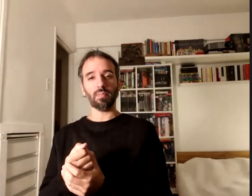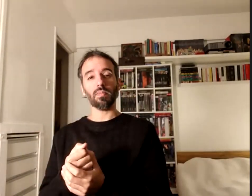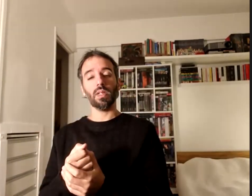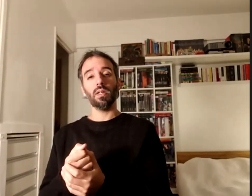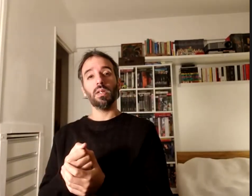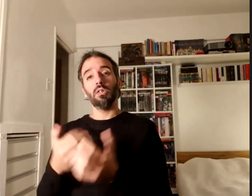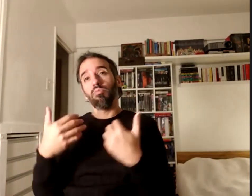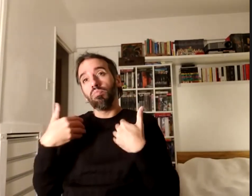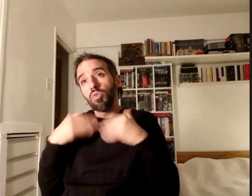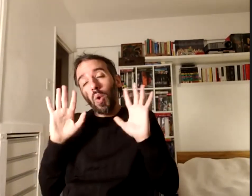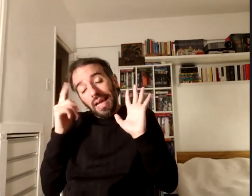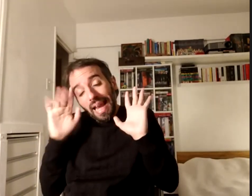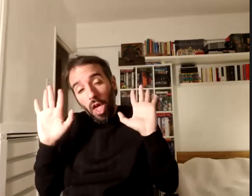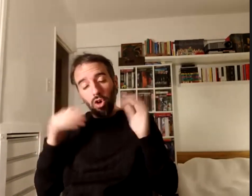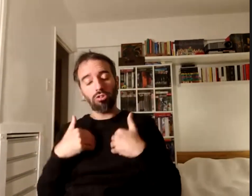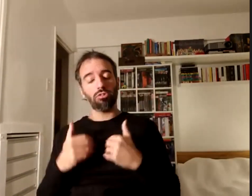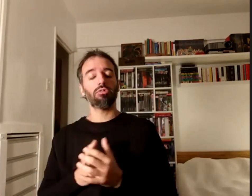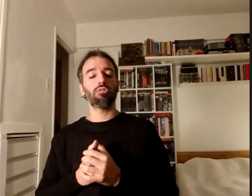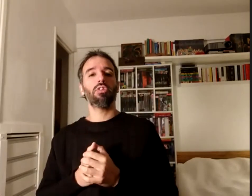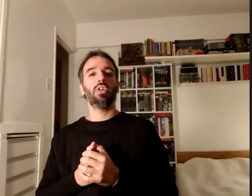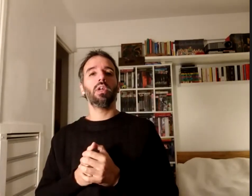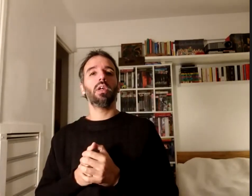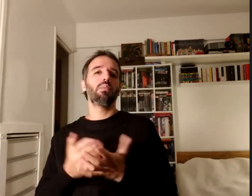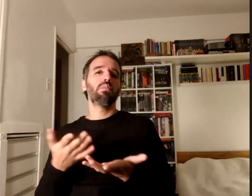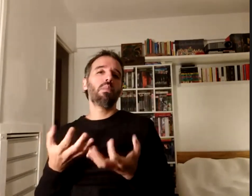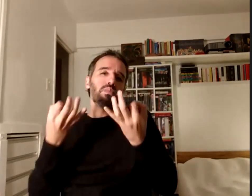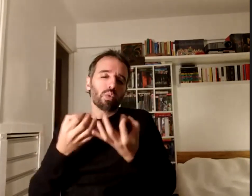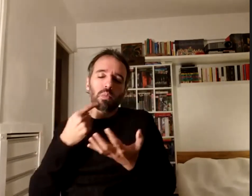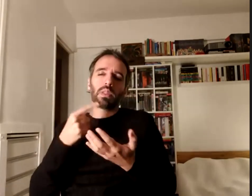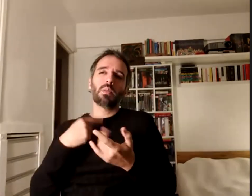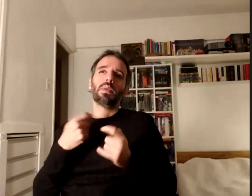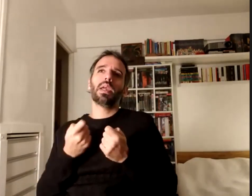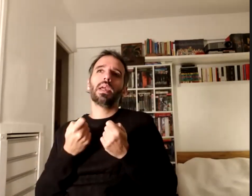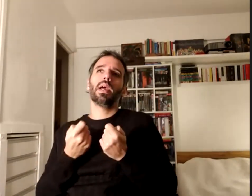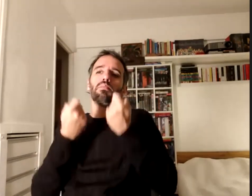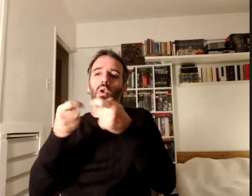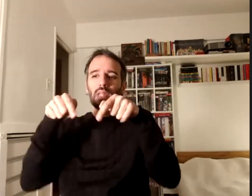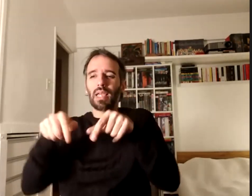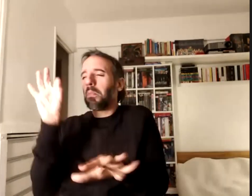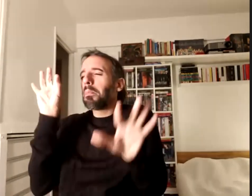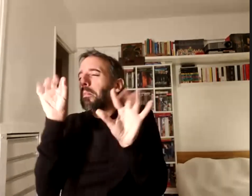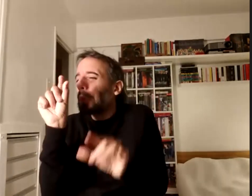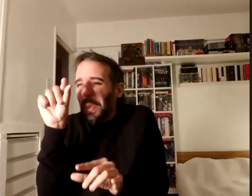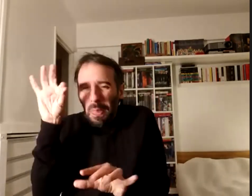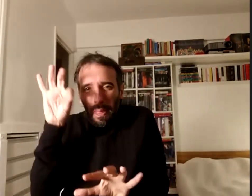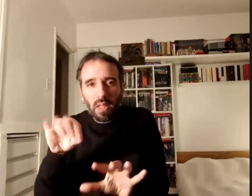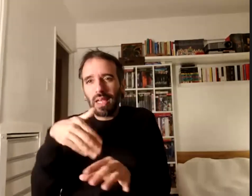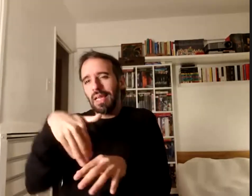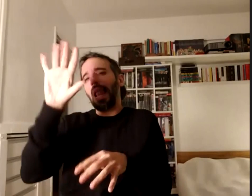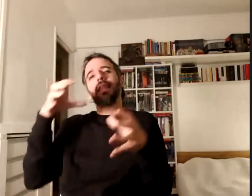creo que por supuesto que mi aporte aquí es un grano de arena y el gran trabajo lo está llevando adelante este